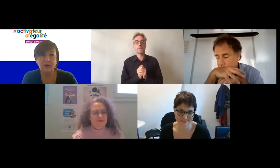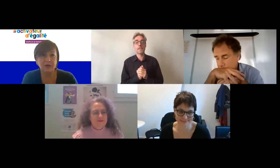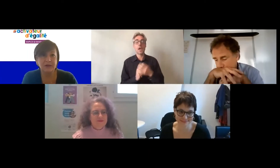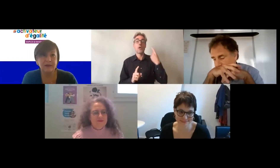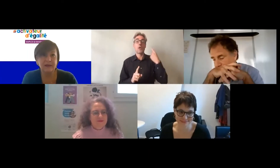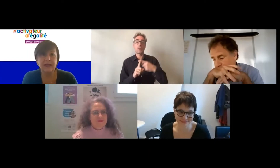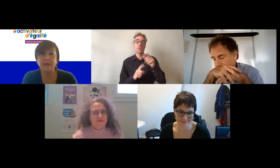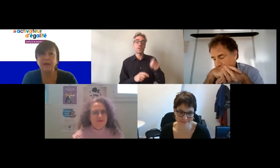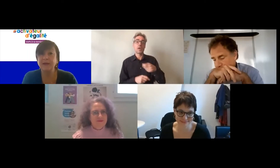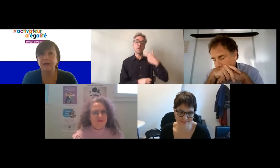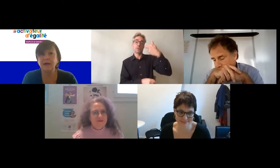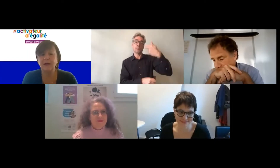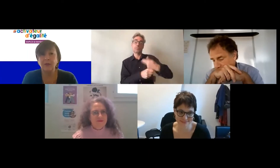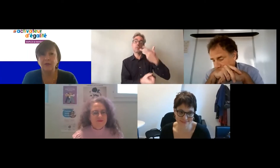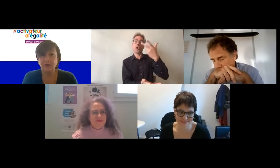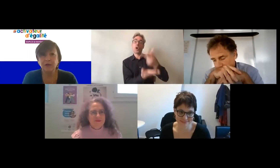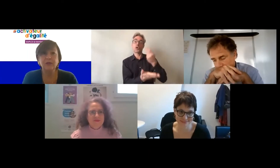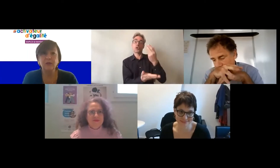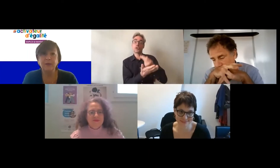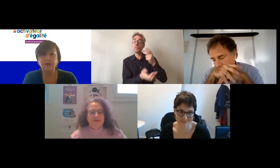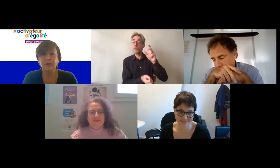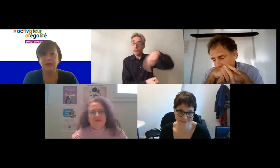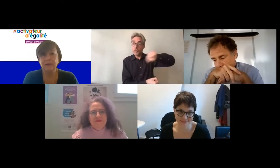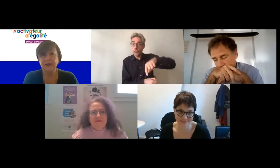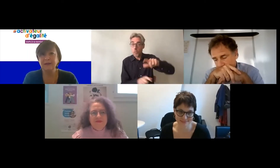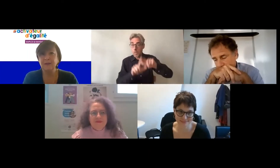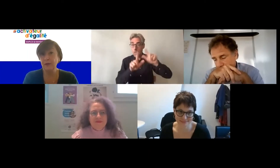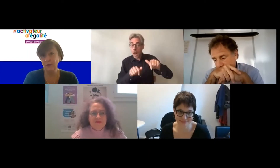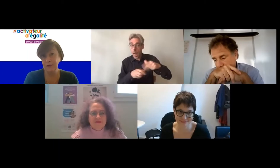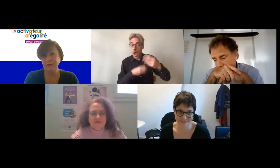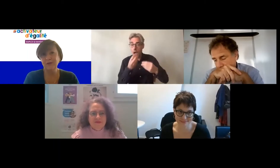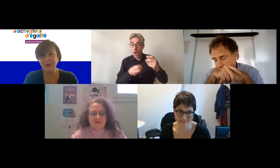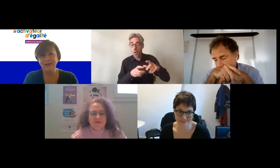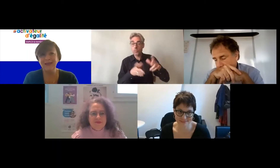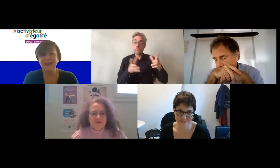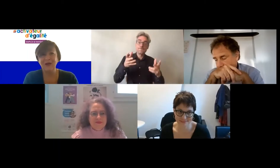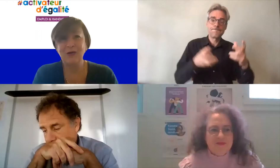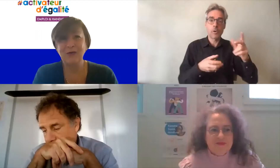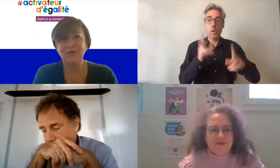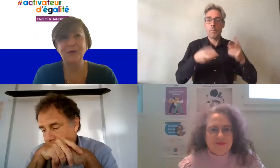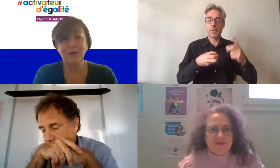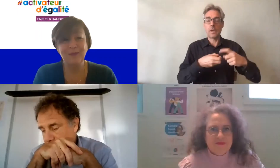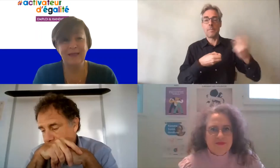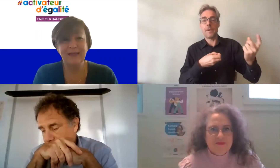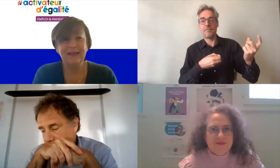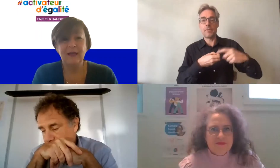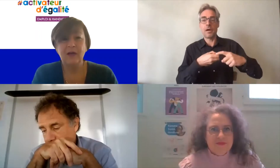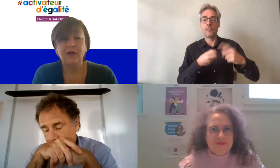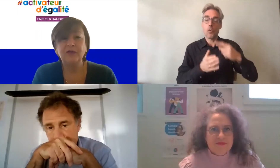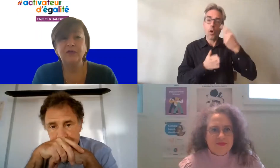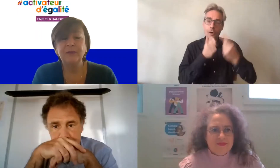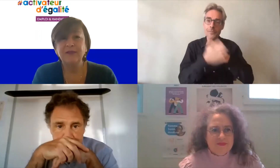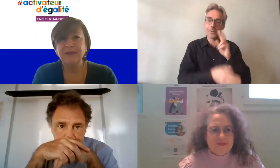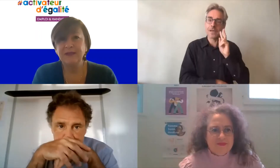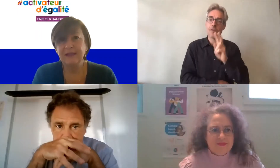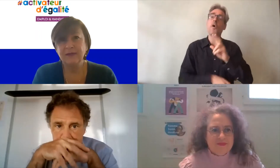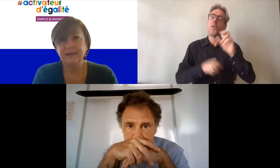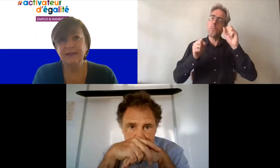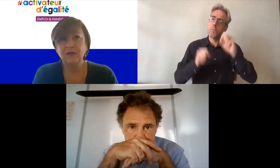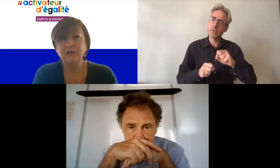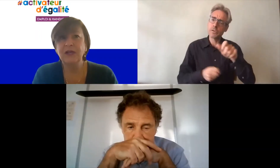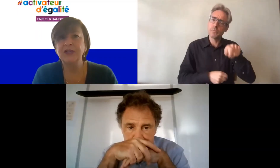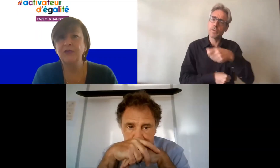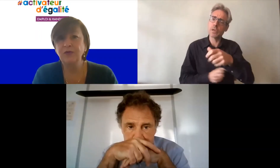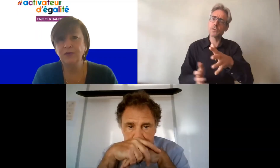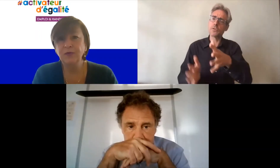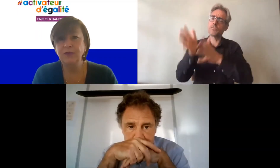séquence est enregistrée. Elle permettra pour ceux qui n'ont pas pu y participer ou si vous souhaitez voir le replay, de bénéficier de